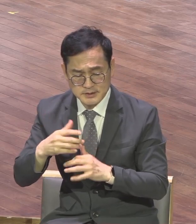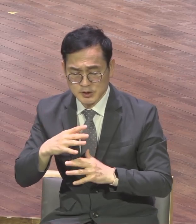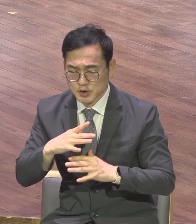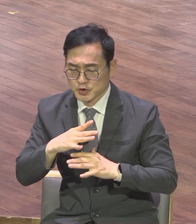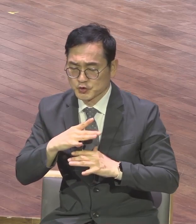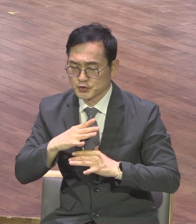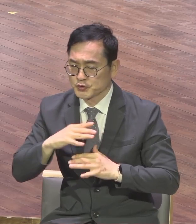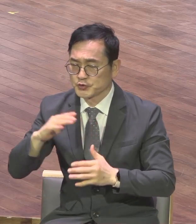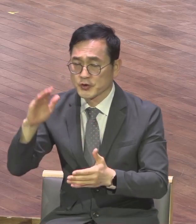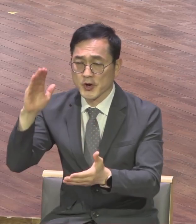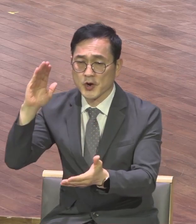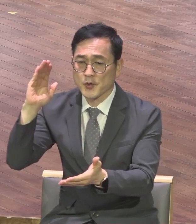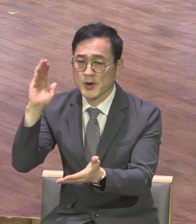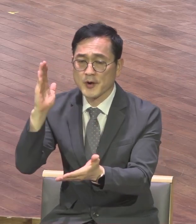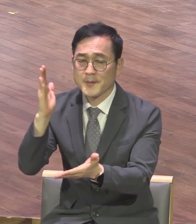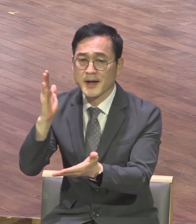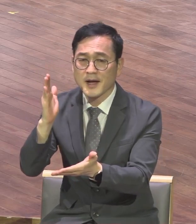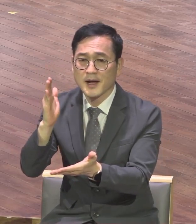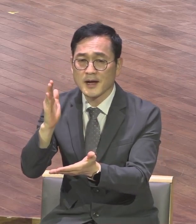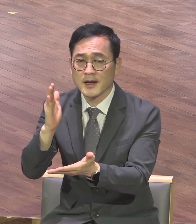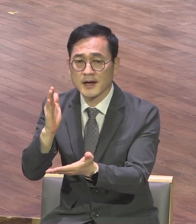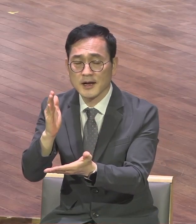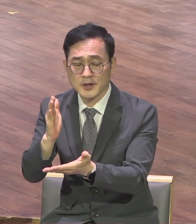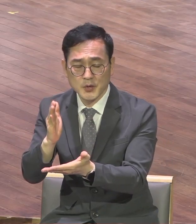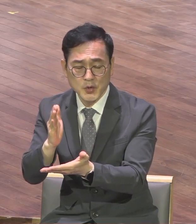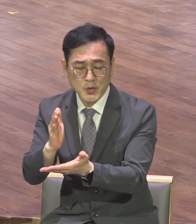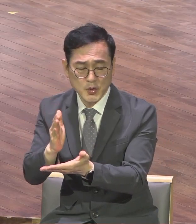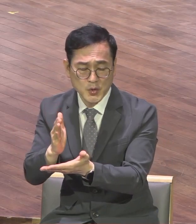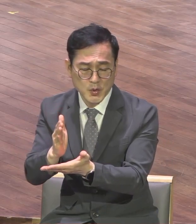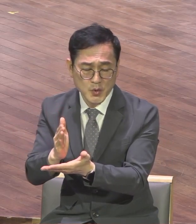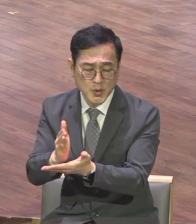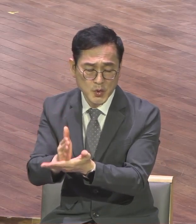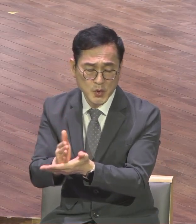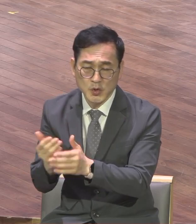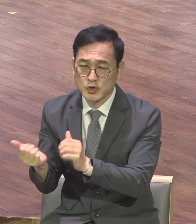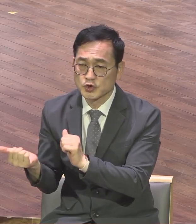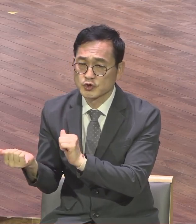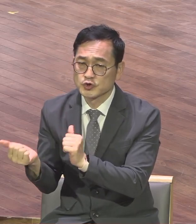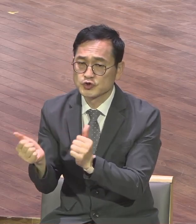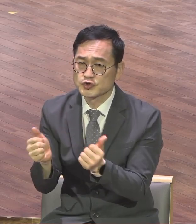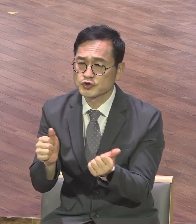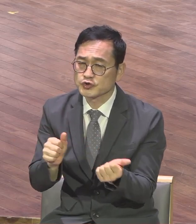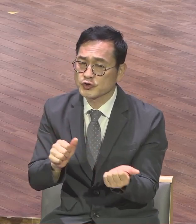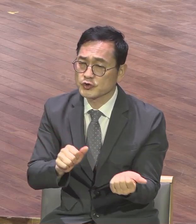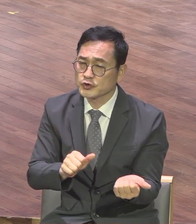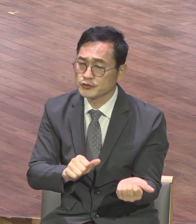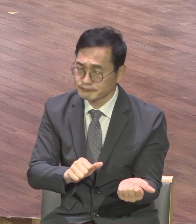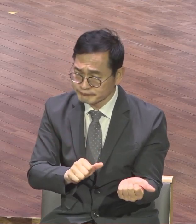두려워하지 말고 죽음도